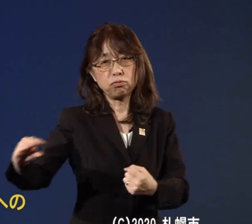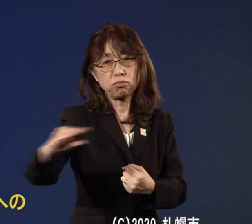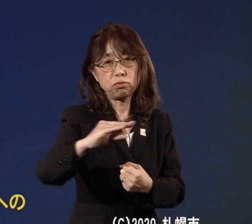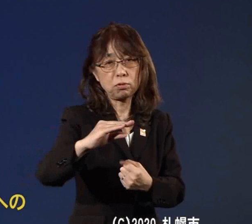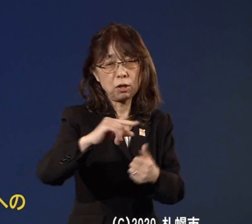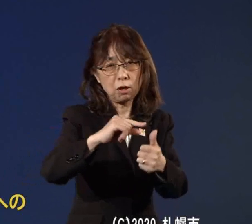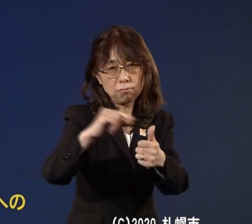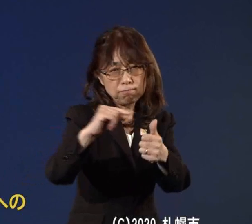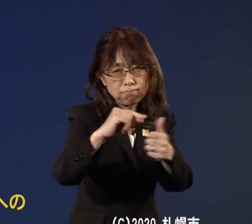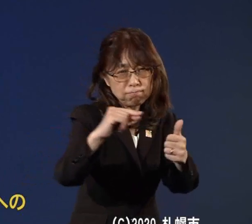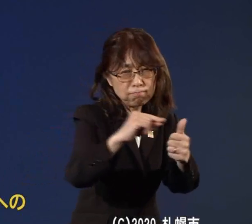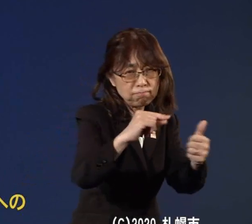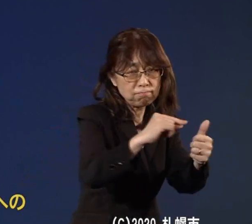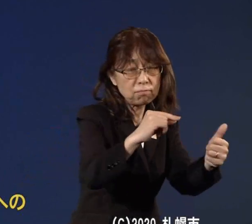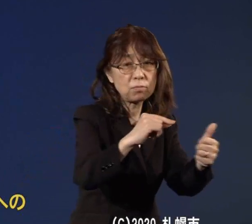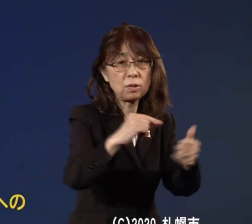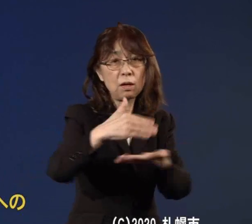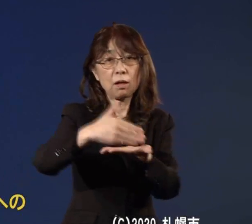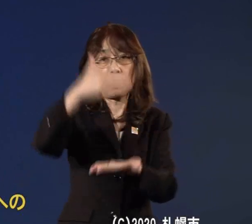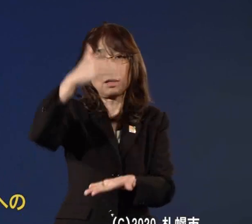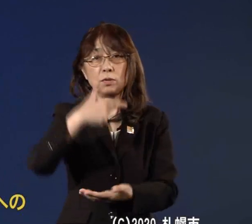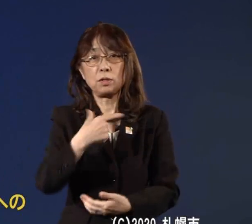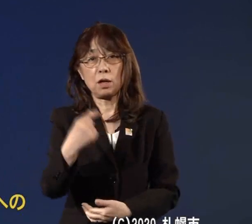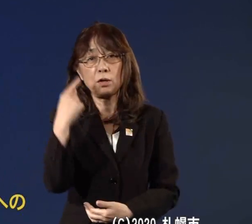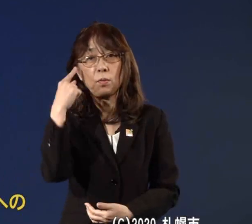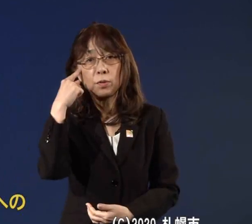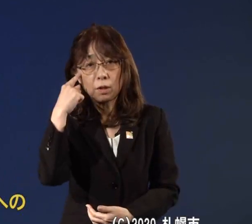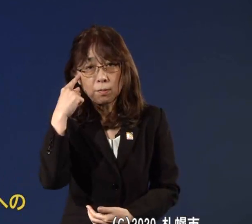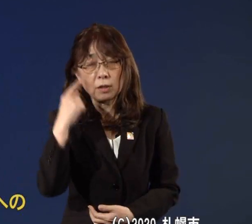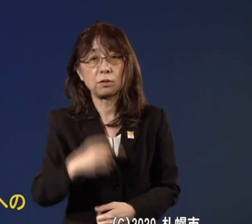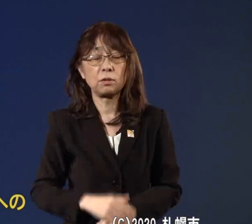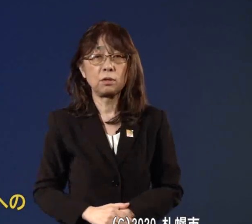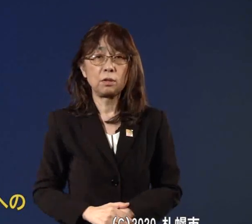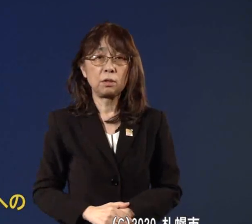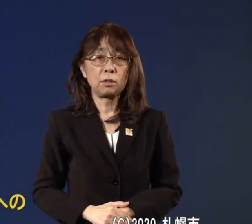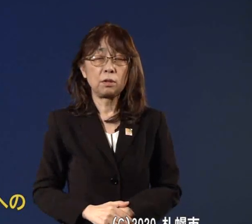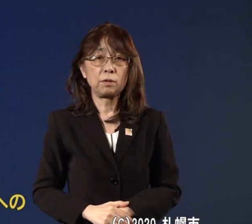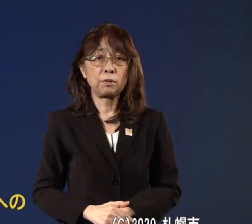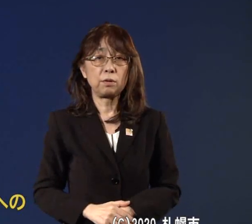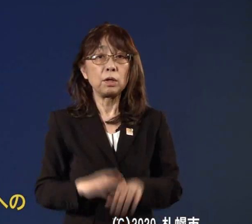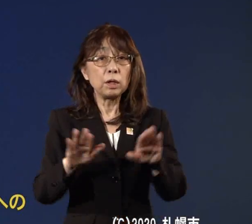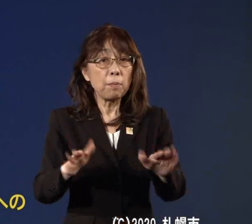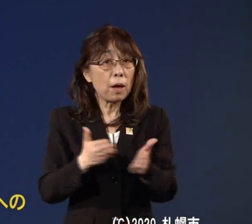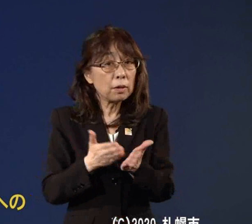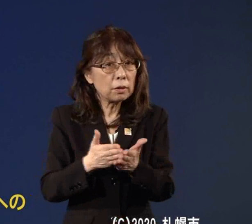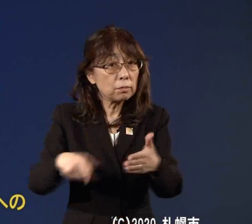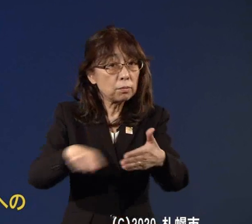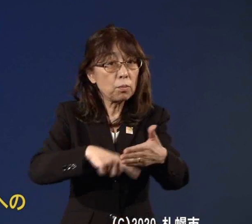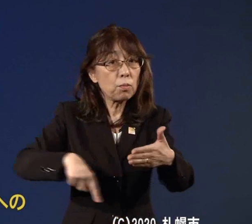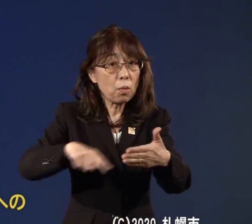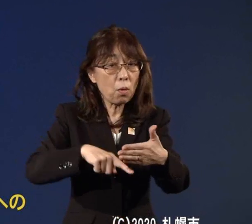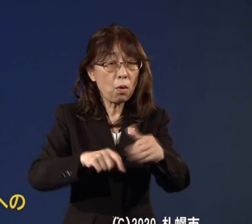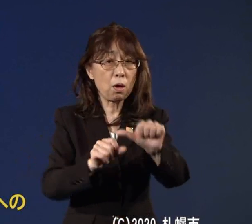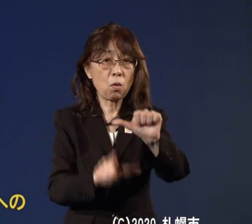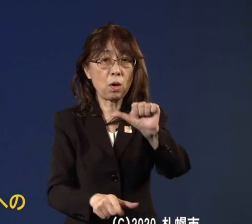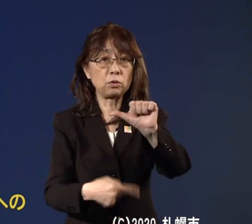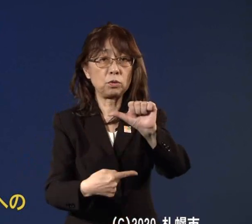したいと思っておりますこれにつきましても今5月の1日のオープン